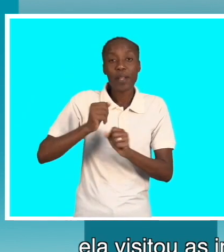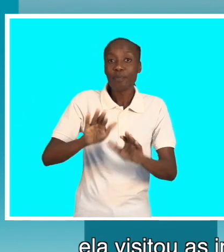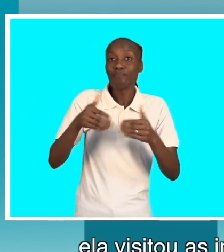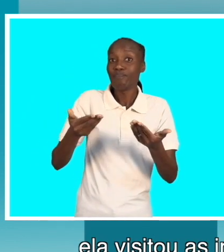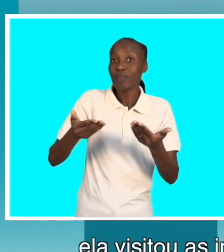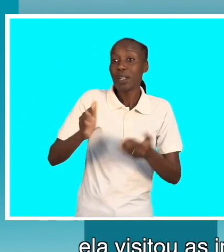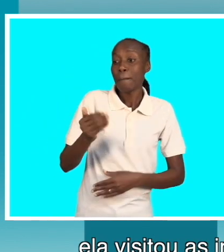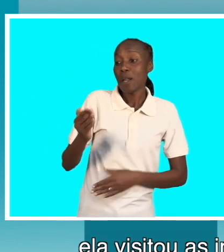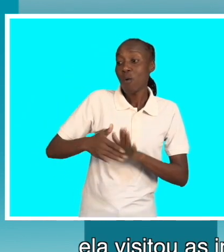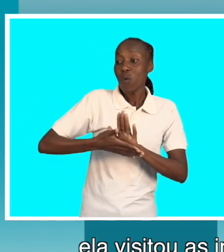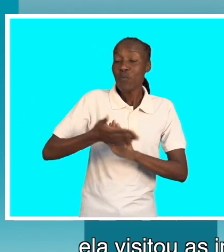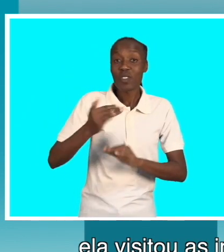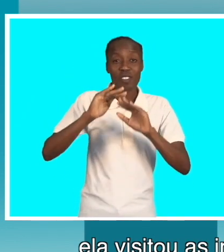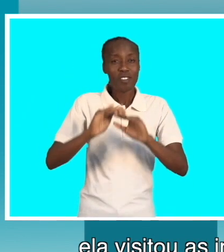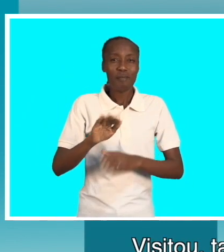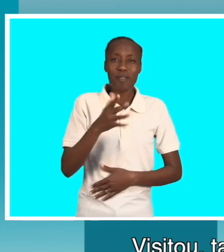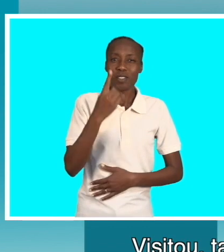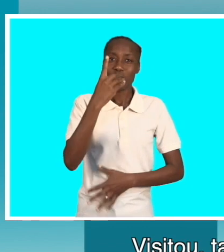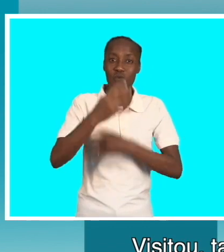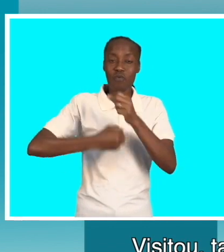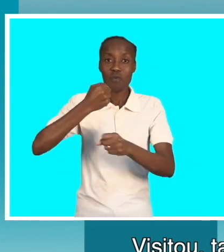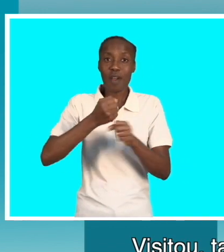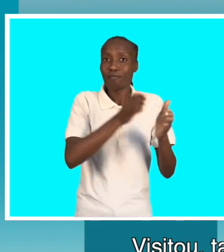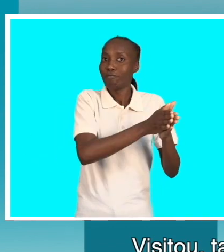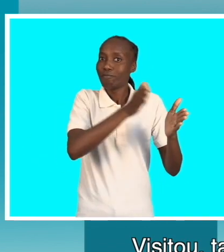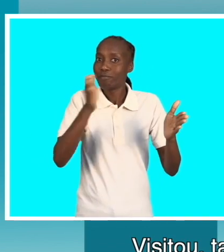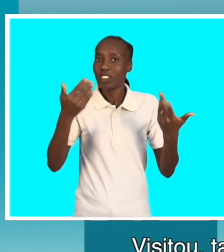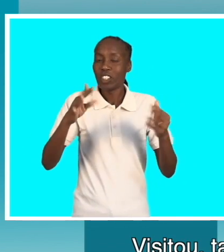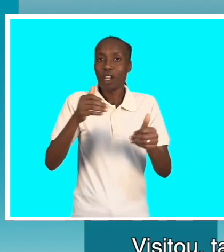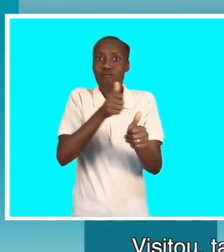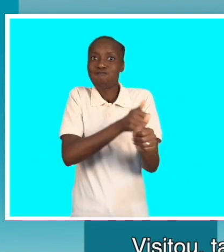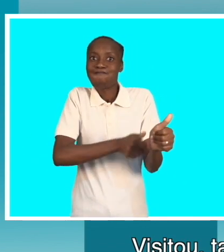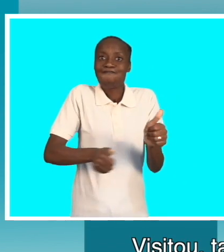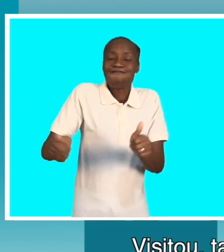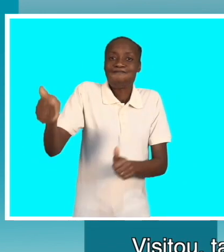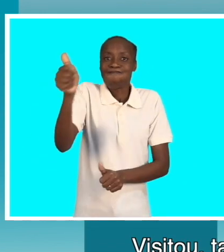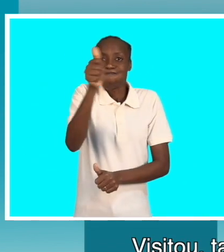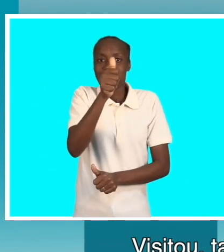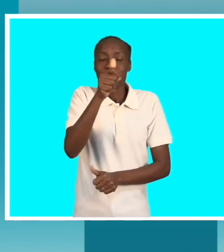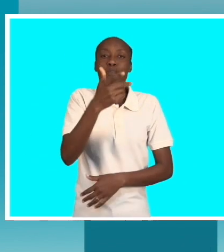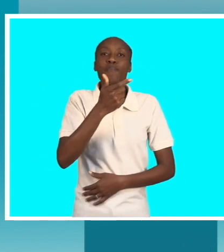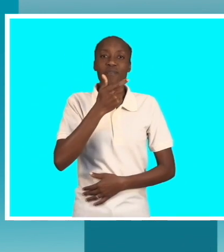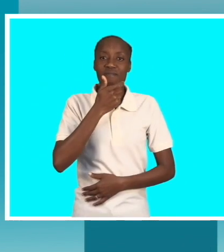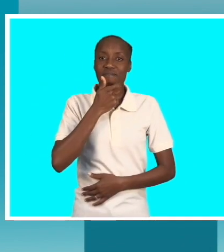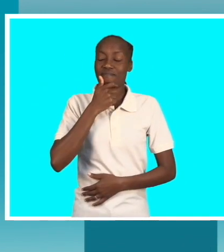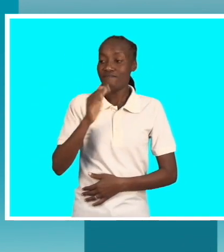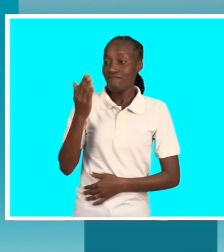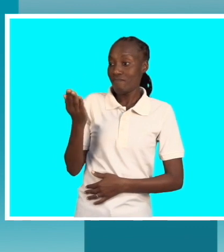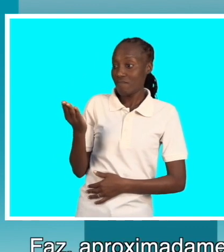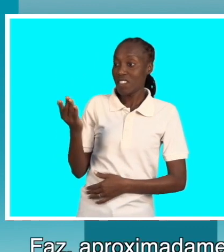perceber os trabalhos. Aliás, não só a TV Surdo e outros da MCP+. Para começar, está